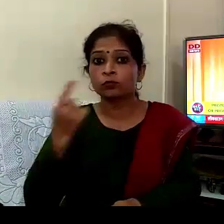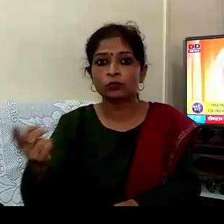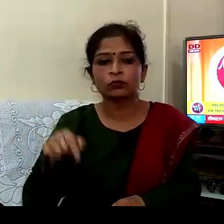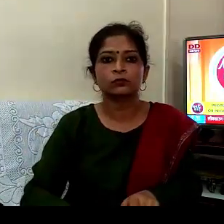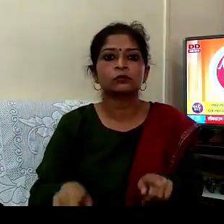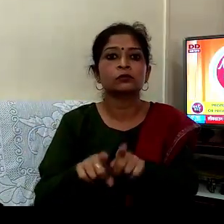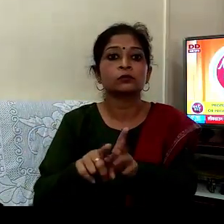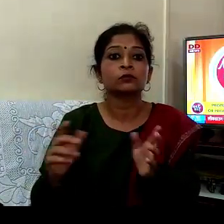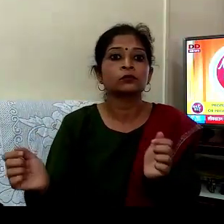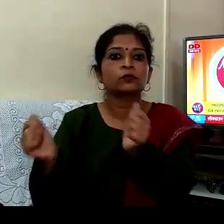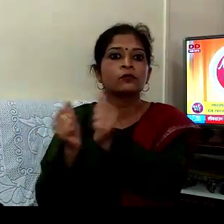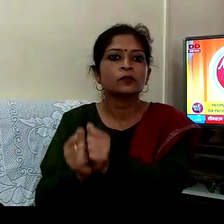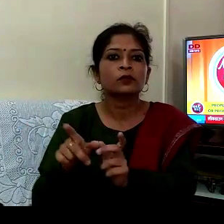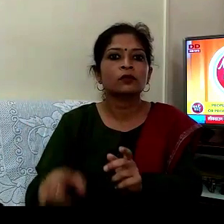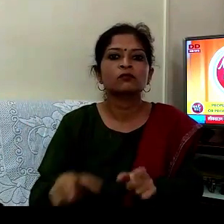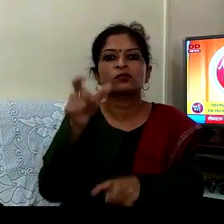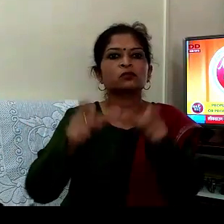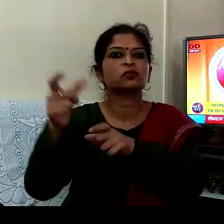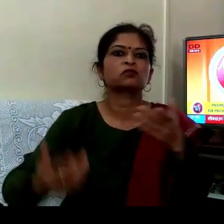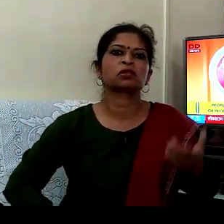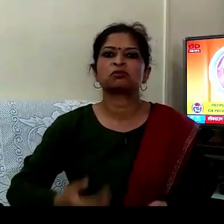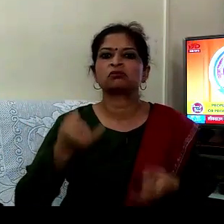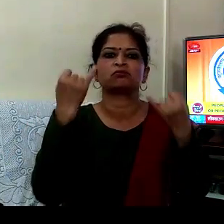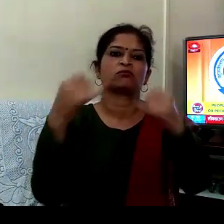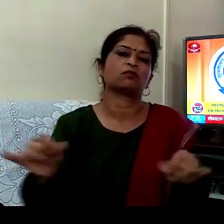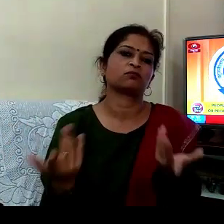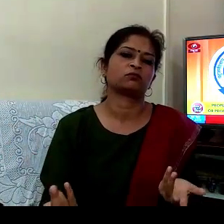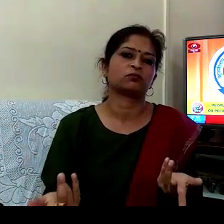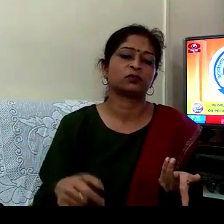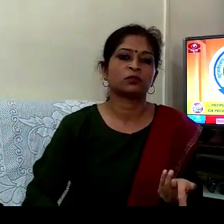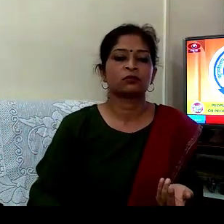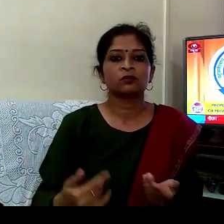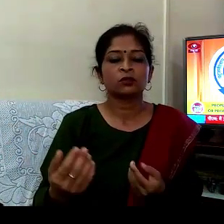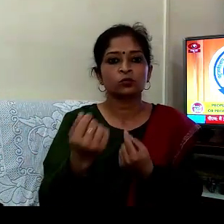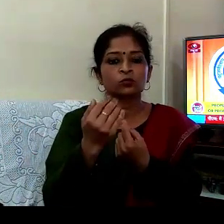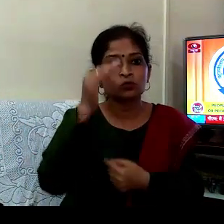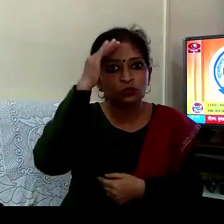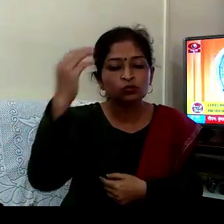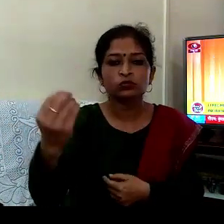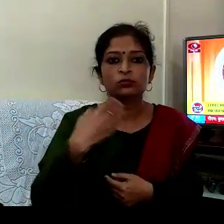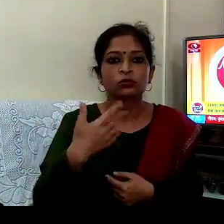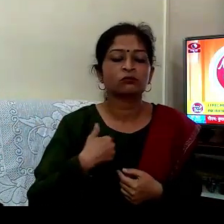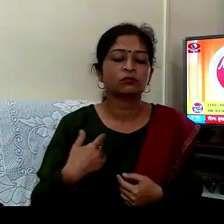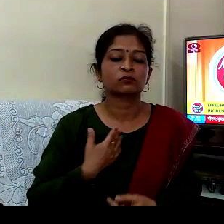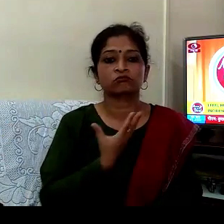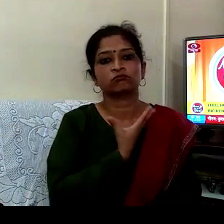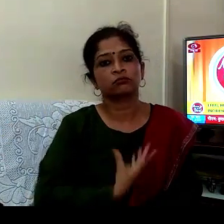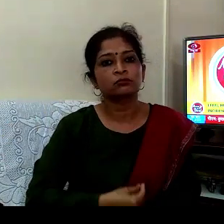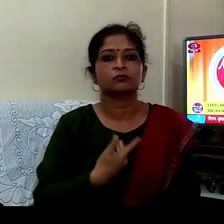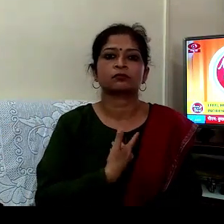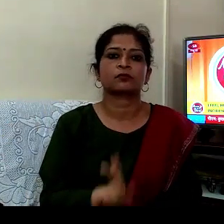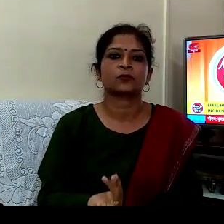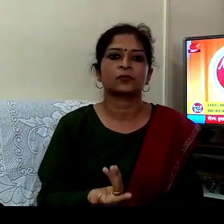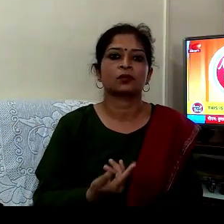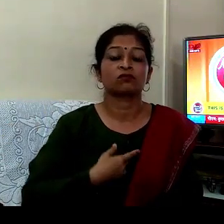ان کے ساتھ کچھ لوگ برا ورطاو کر رہے ایسی باتیں سن کر مجھے اتینت پیڑا ہوئی ہے یہ